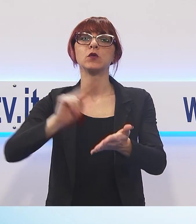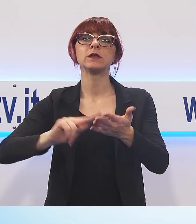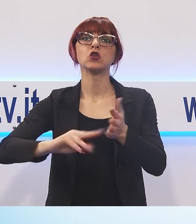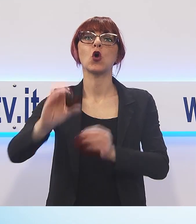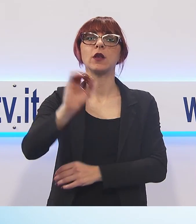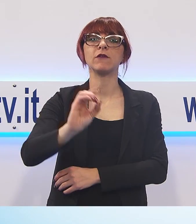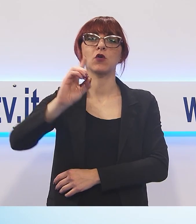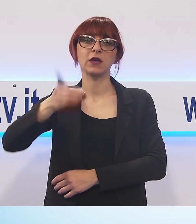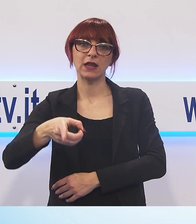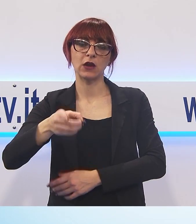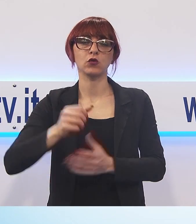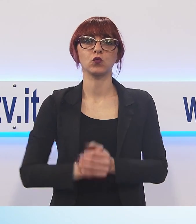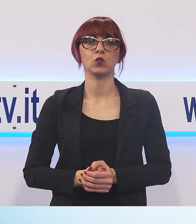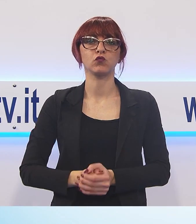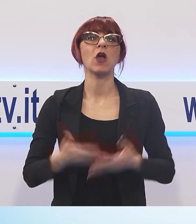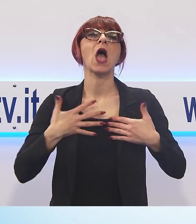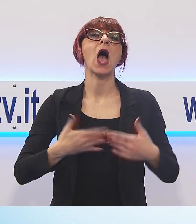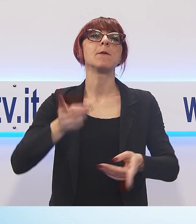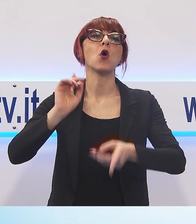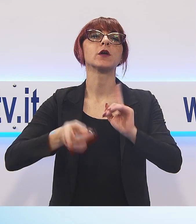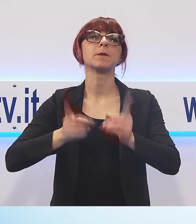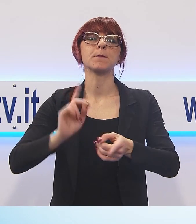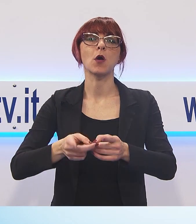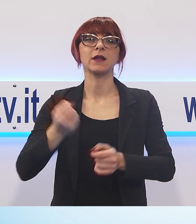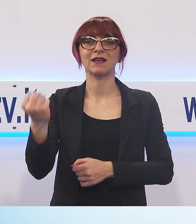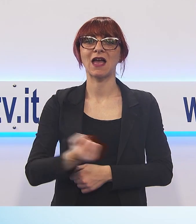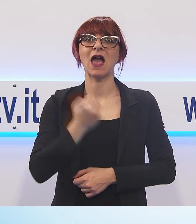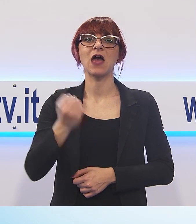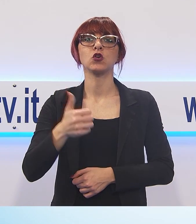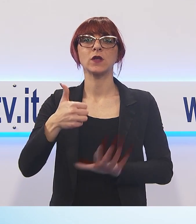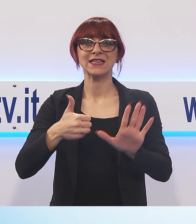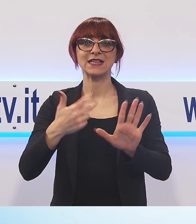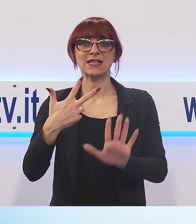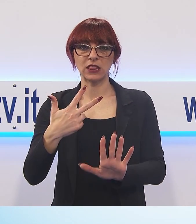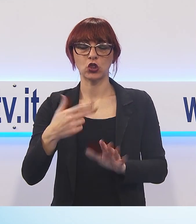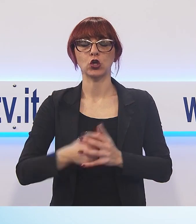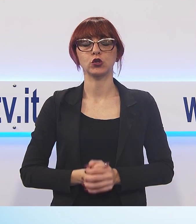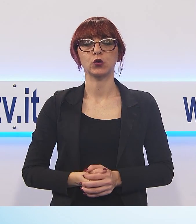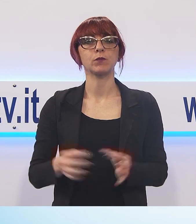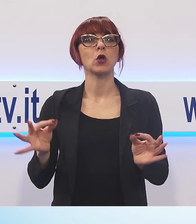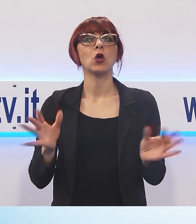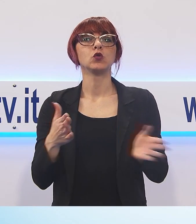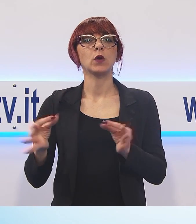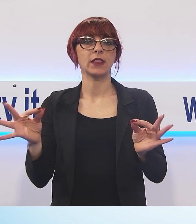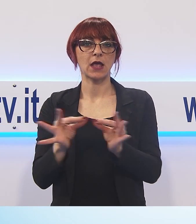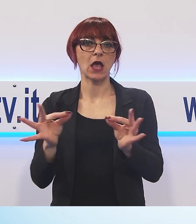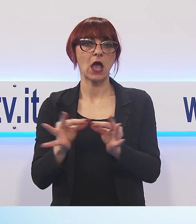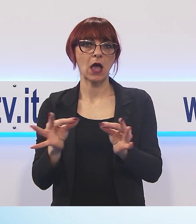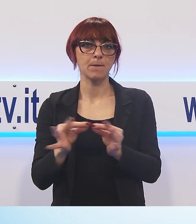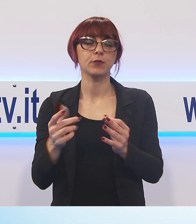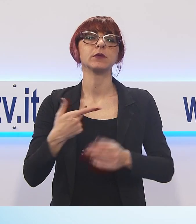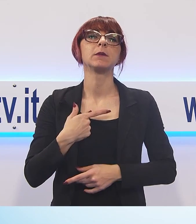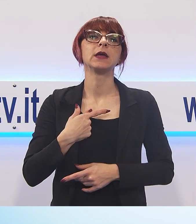braccia al collo, amore politica nel 68. Nell'ambito della rassegna una spina nel fianco. Olivo Ghilarducci, ex